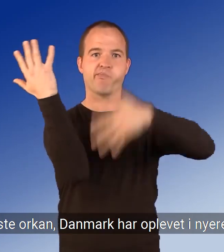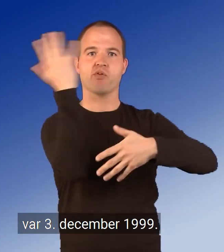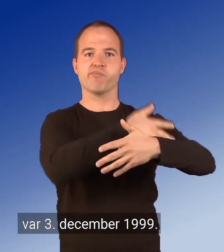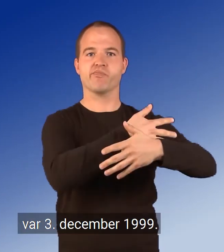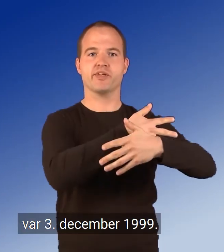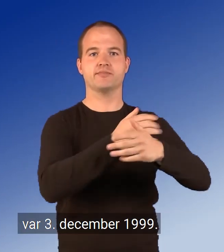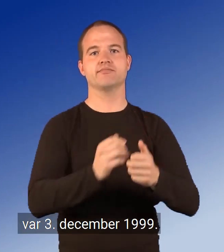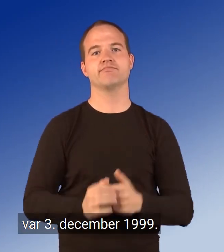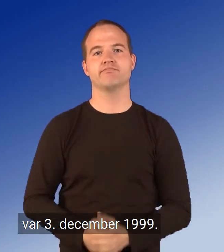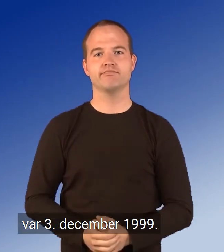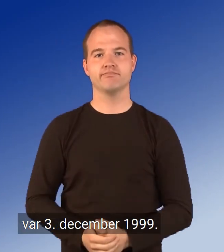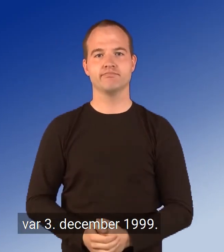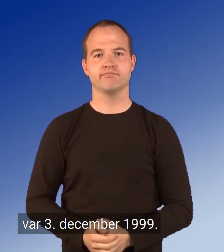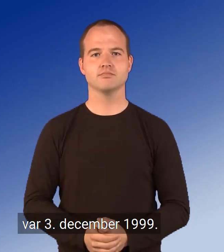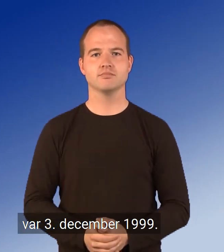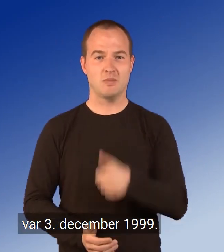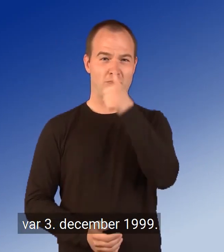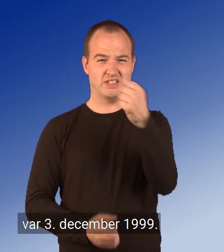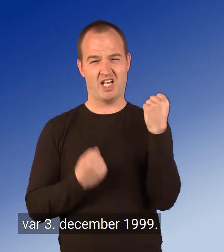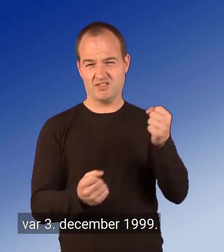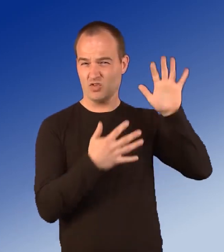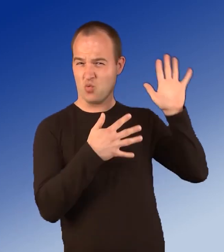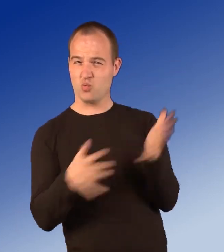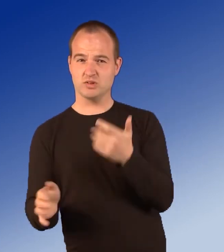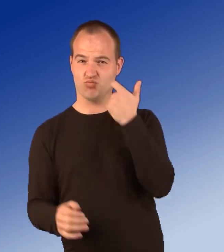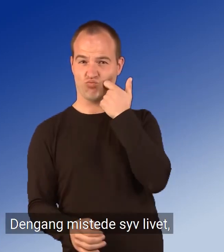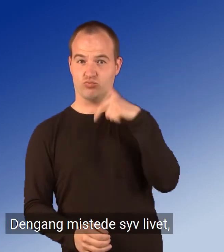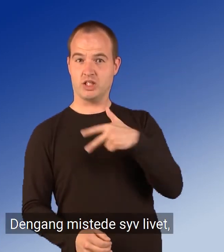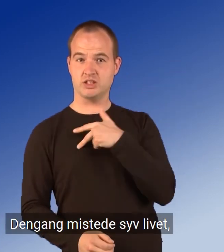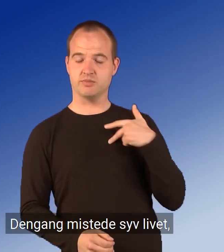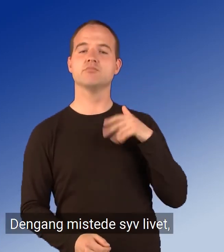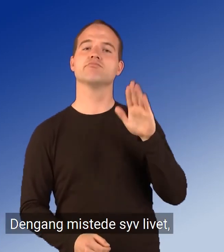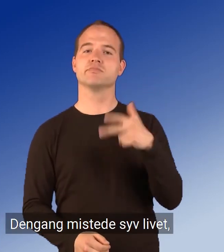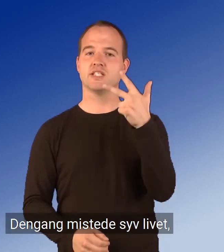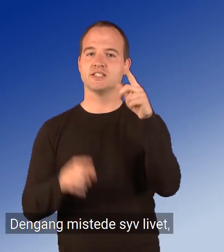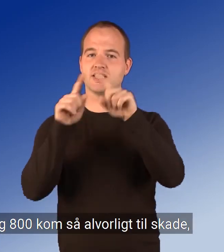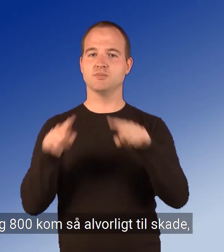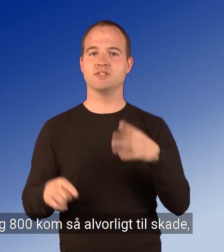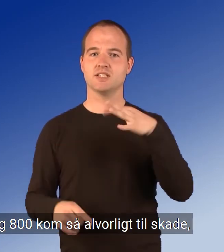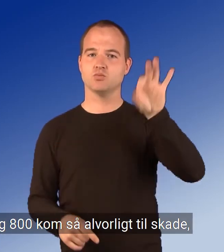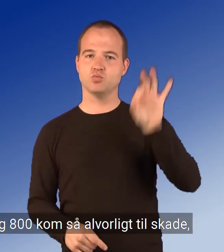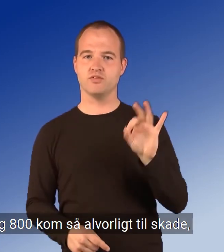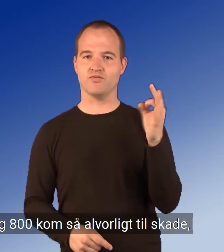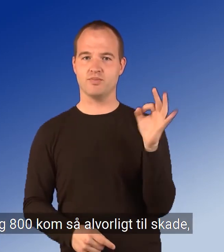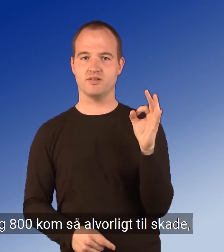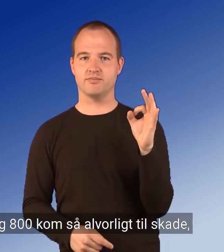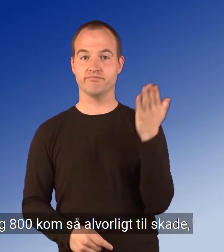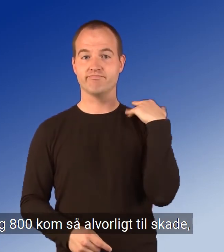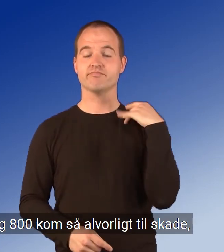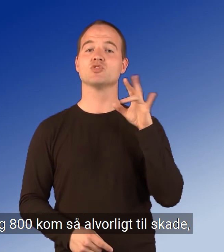tid var 3. december 1999. Dengang mistede syv livet, og 800 kom så alvorligt til